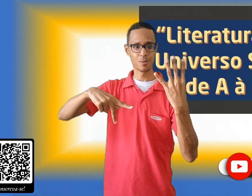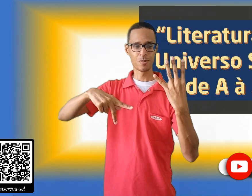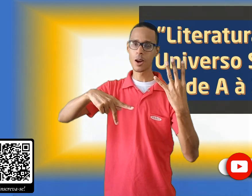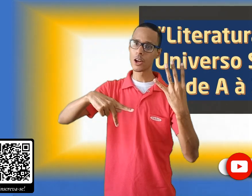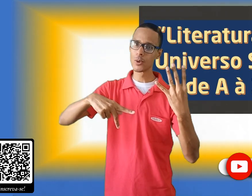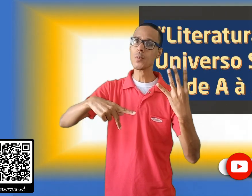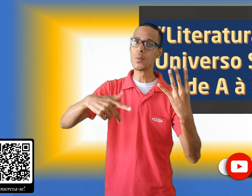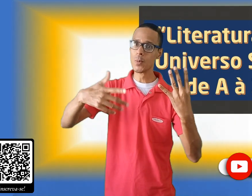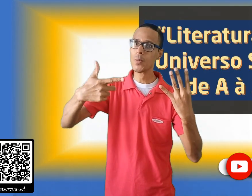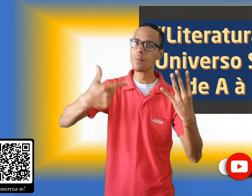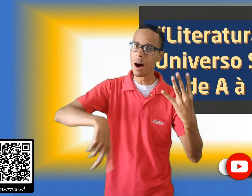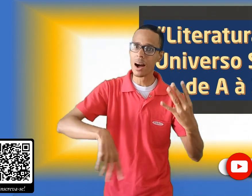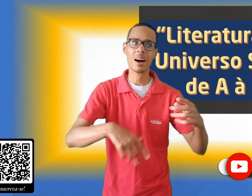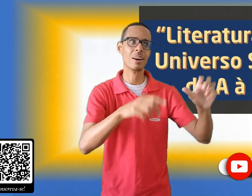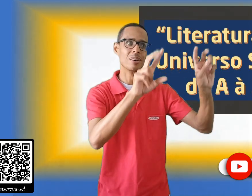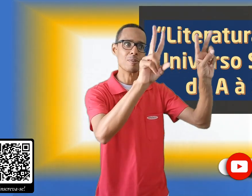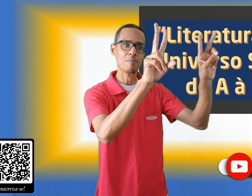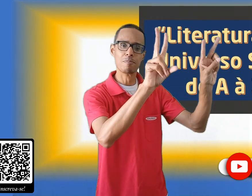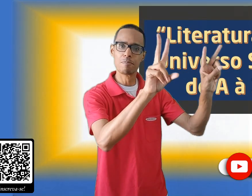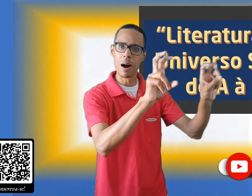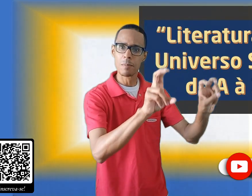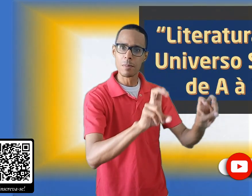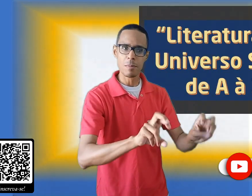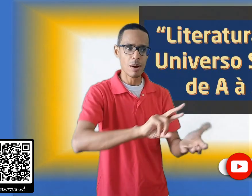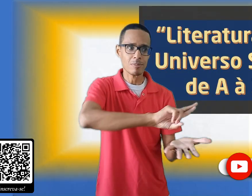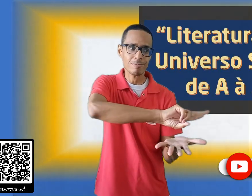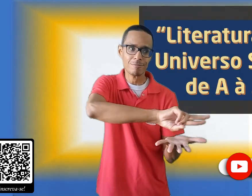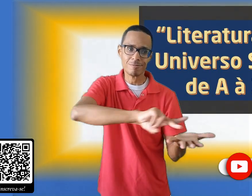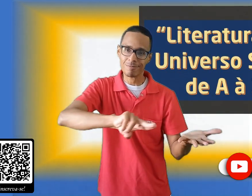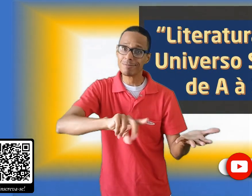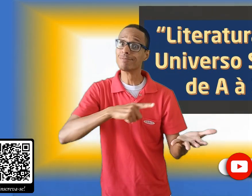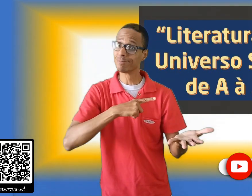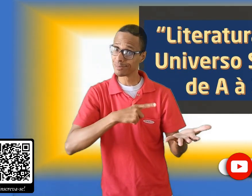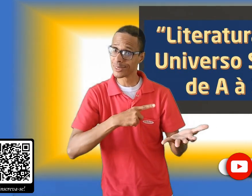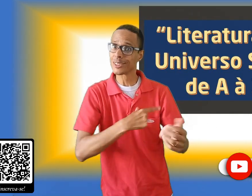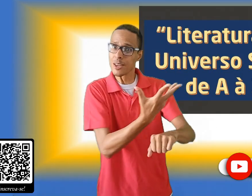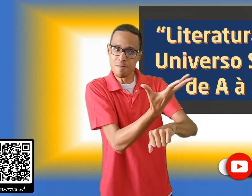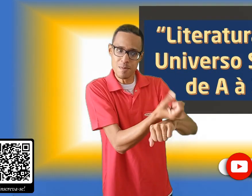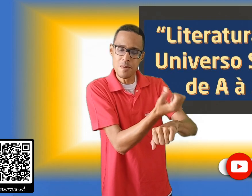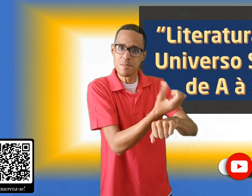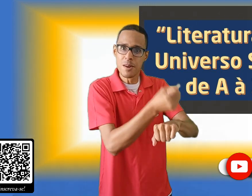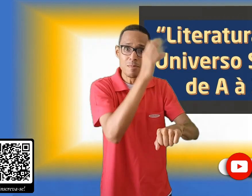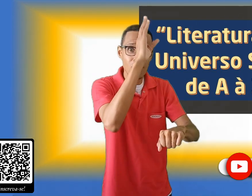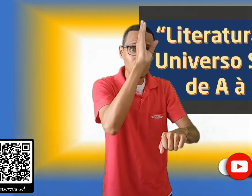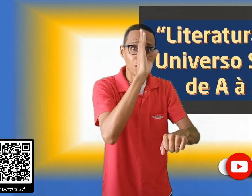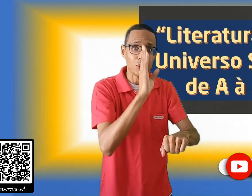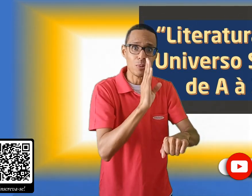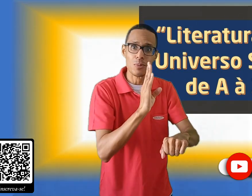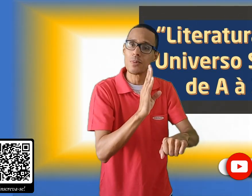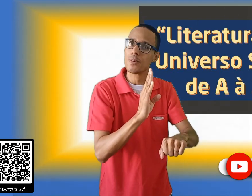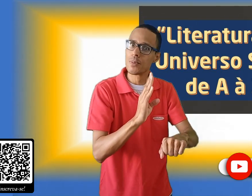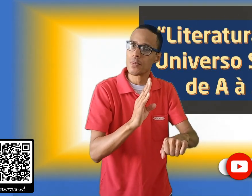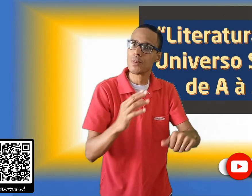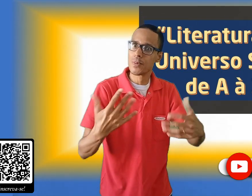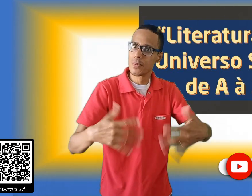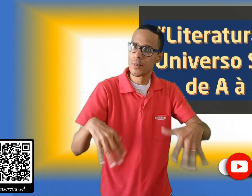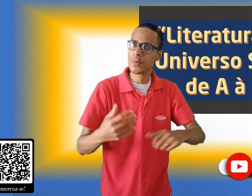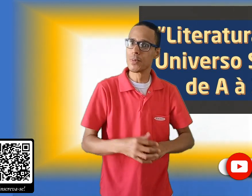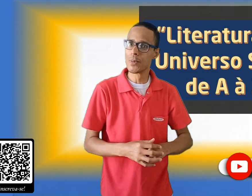nosso penúltimo bloco, a parte 4 da letra P com mais títulos interessantes e alguns